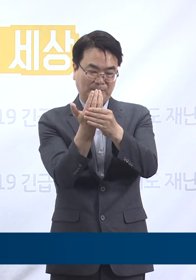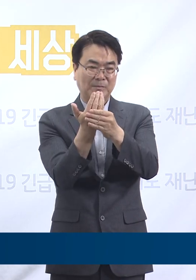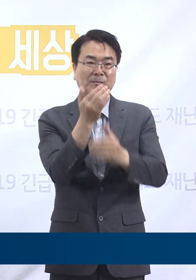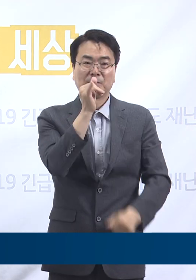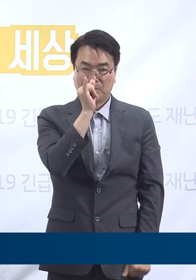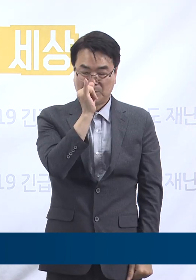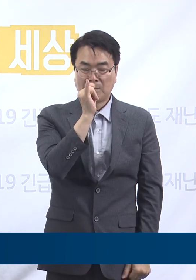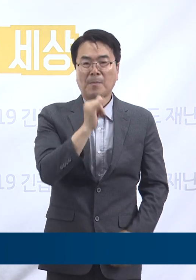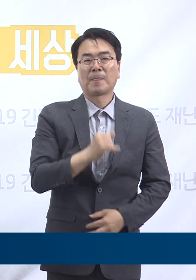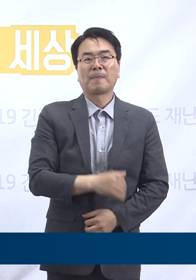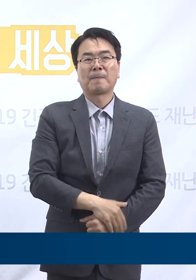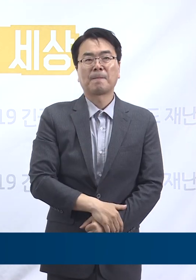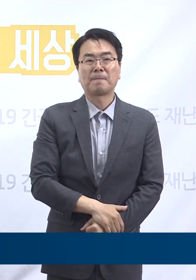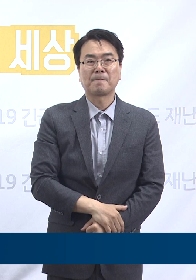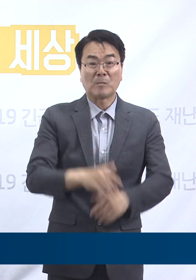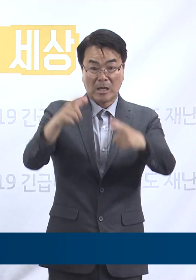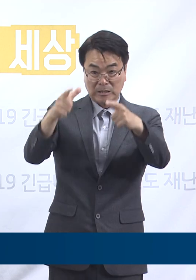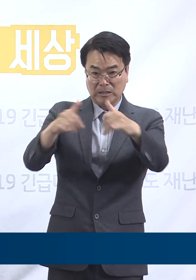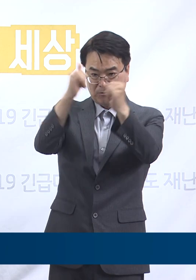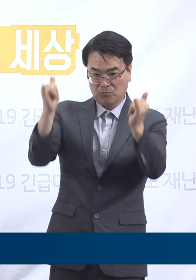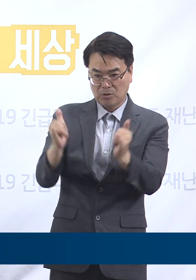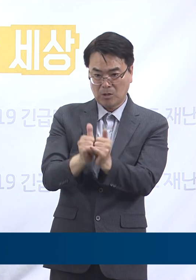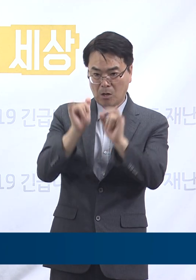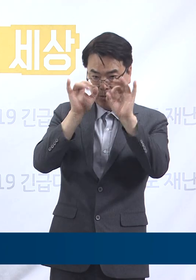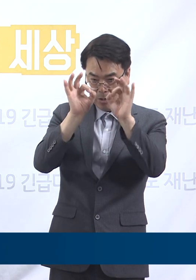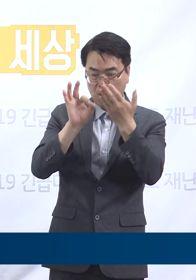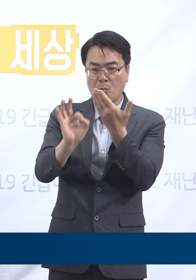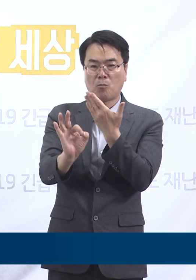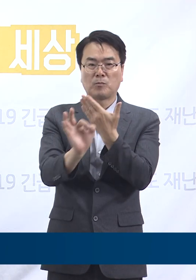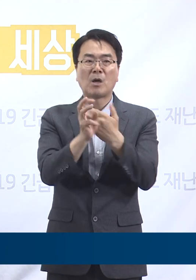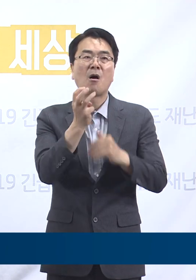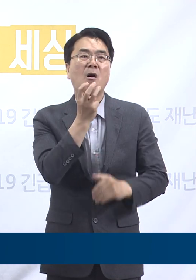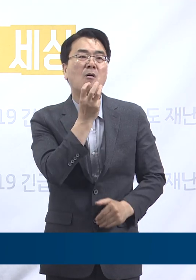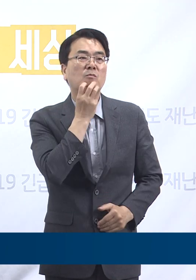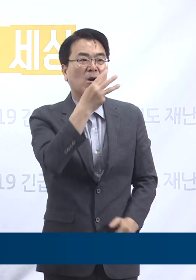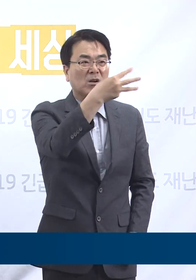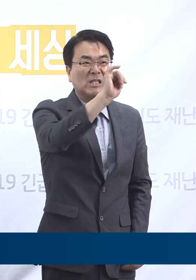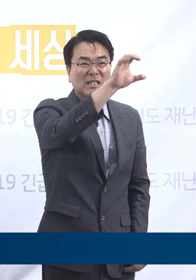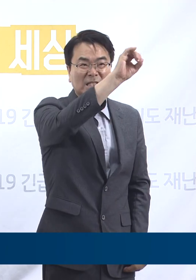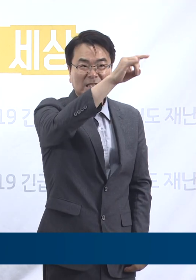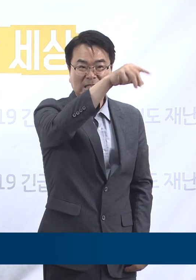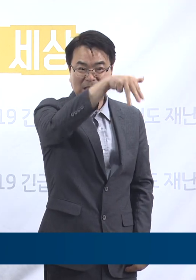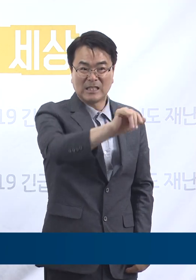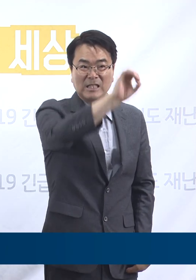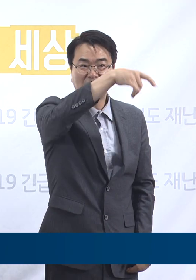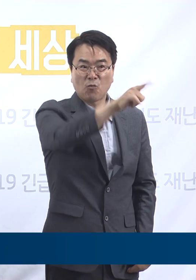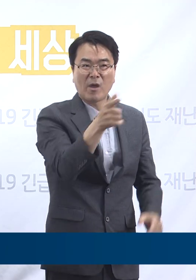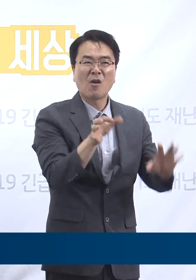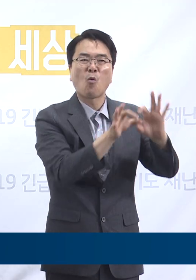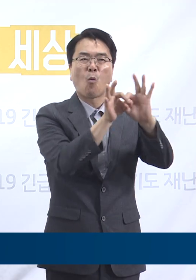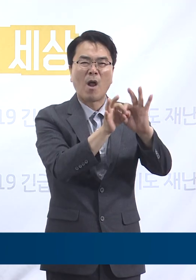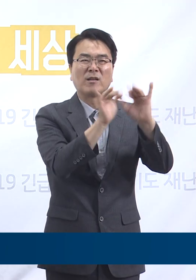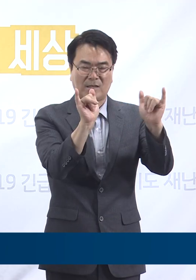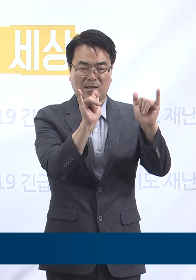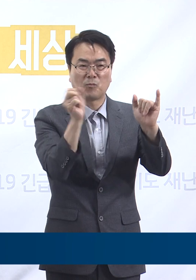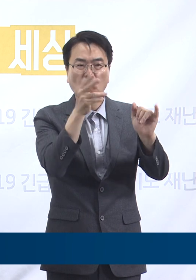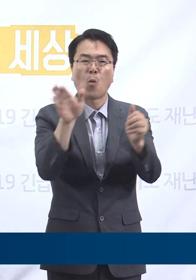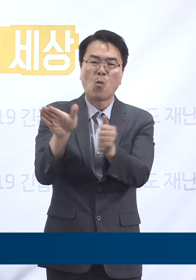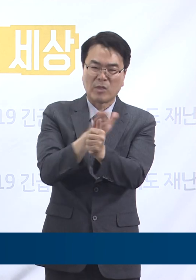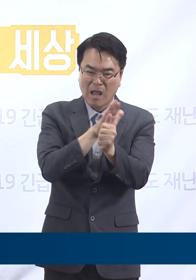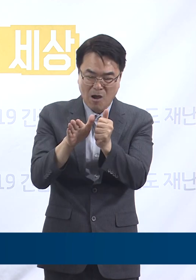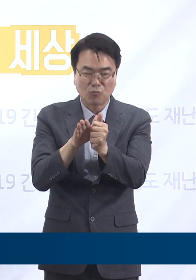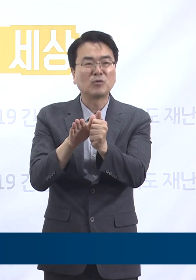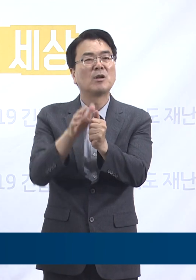받았습니다. 지역사회 발생 유형으로는 서울 이치회의 관련돼서 2명, 양천구 타쿠클럽 관련 2명,